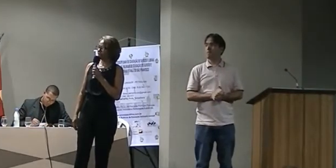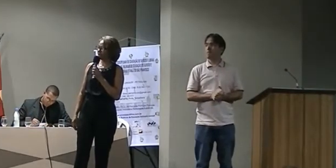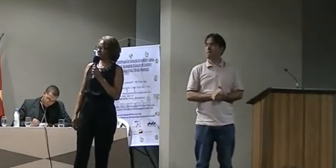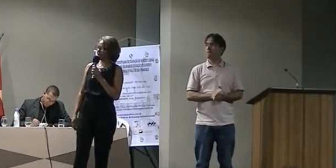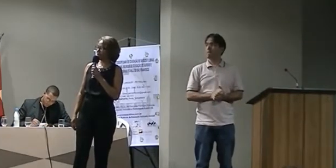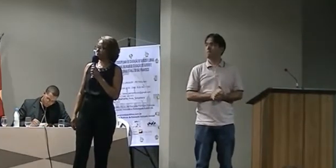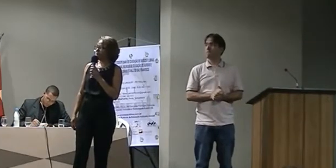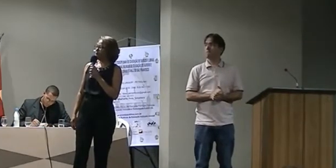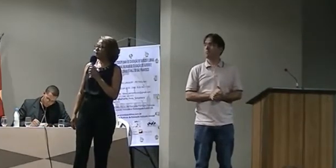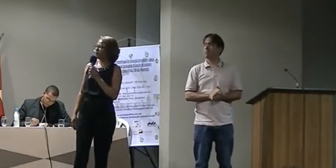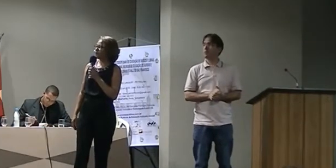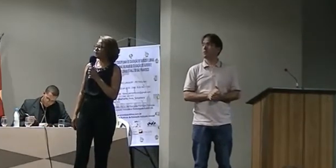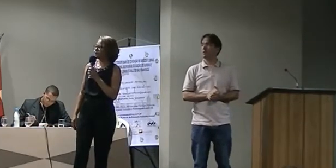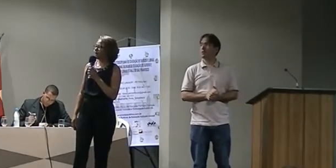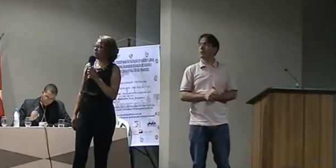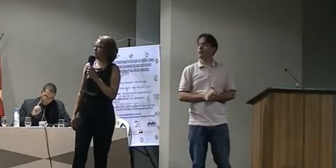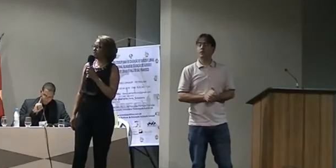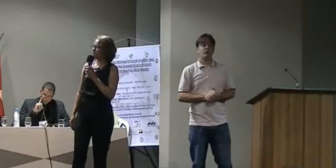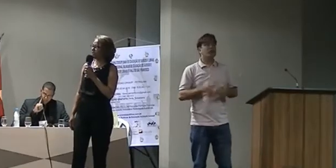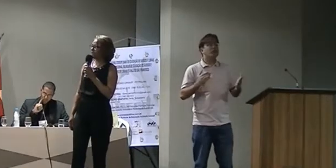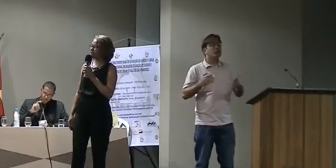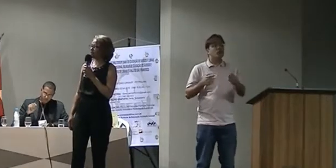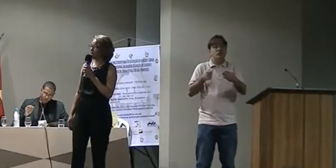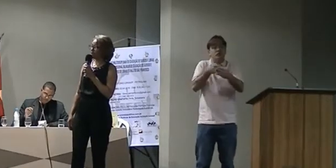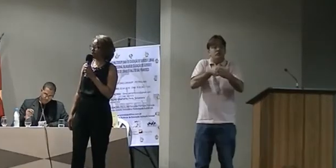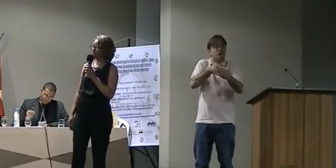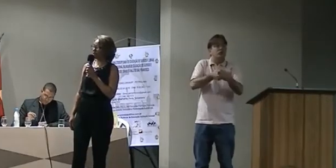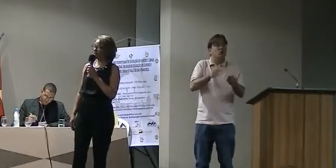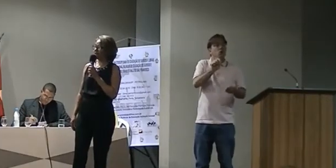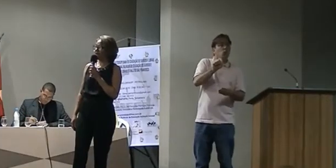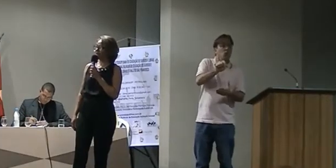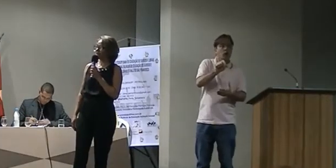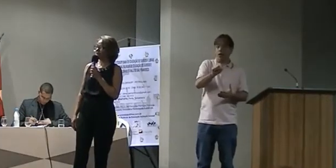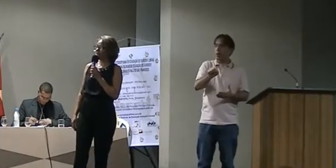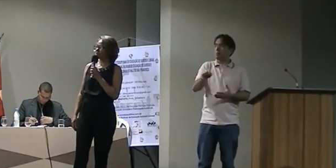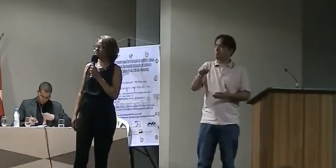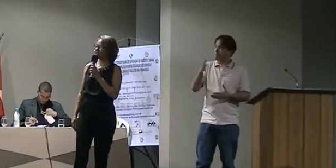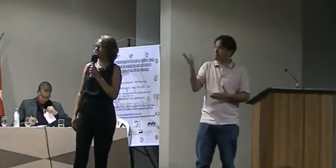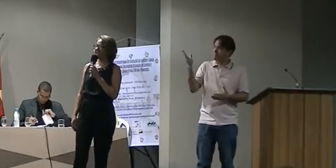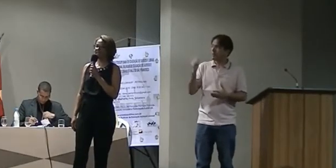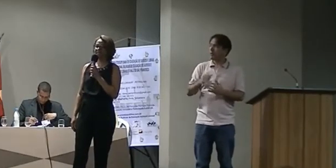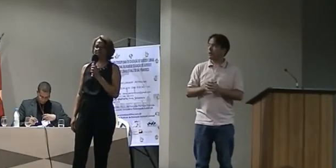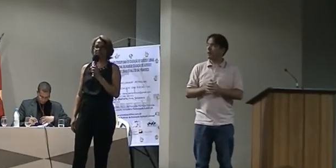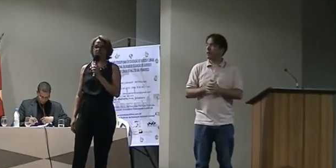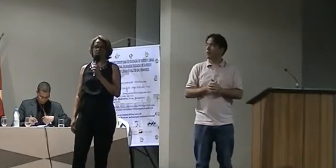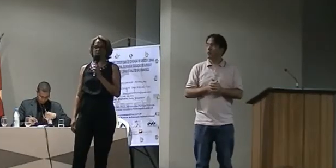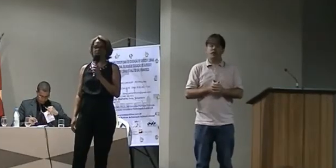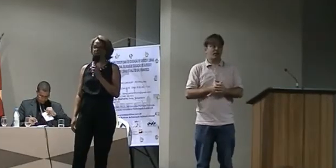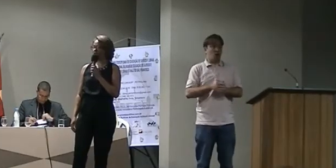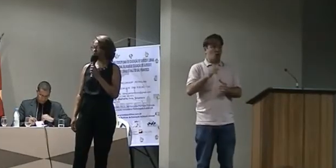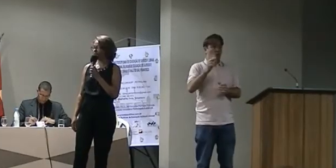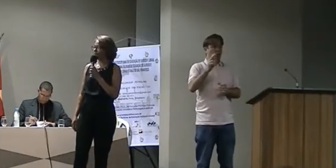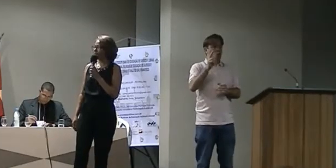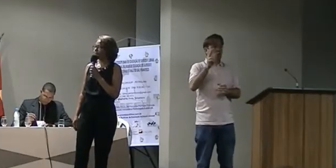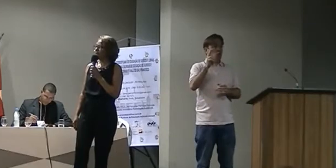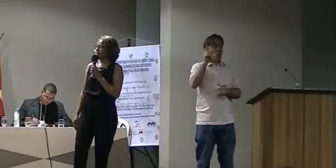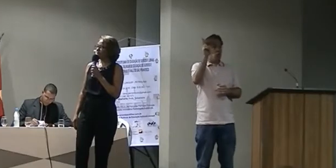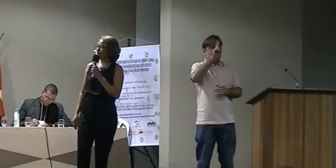magistério um professor capaz de ajustar sua didática às novas realidades da sociedade. De